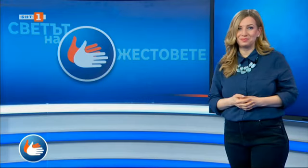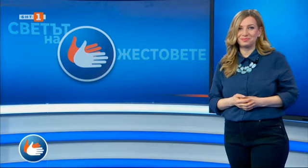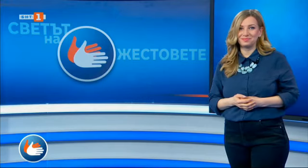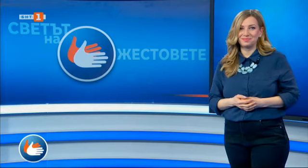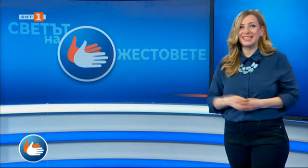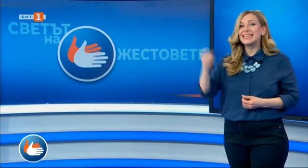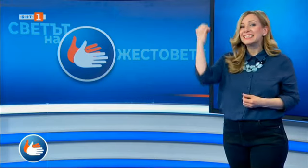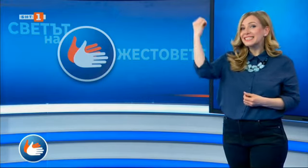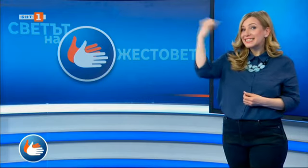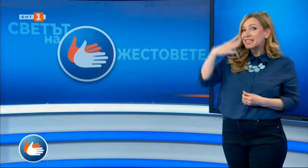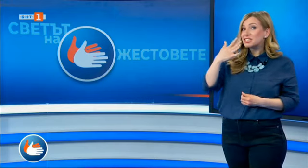Слънчеви потивни дни